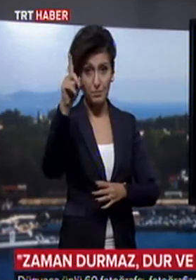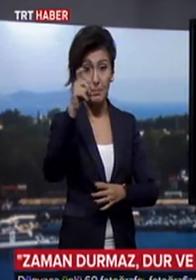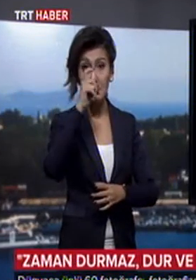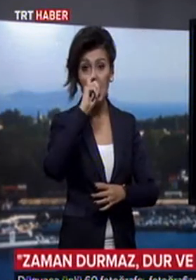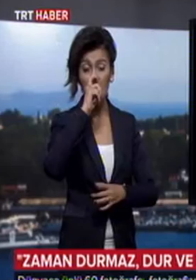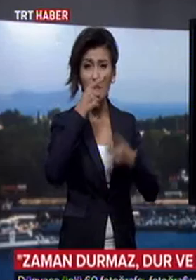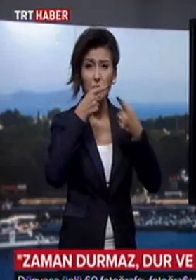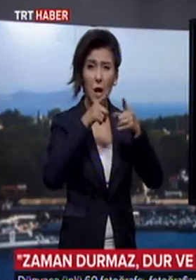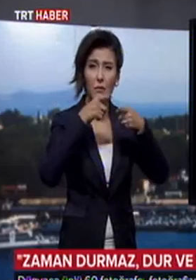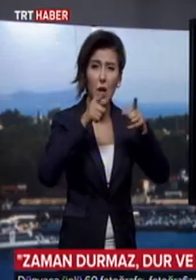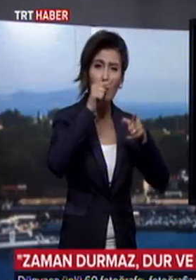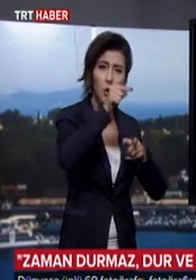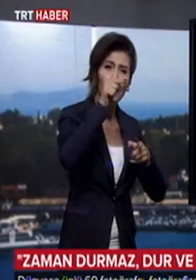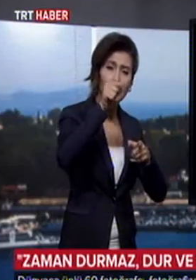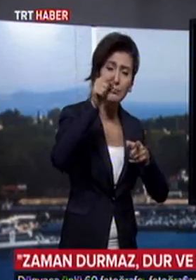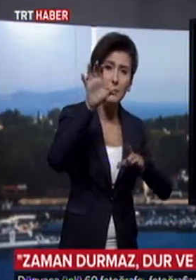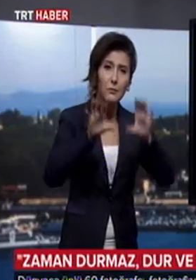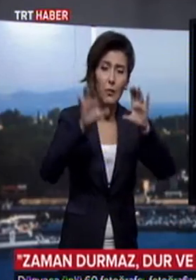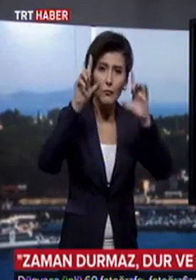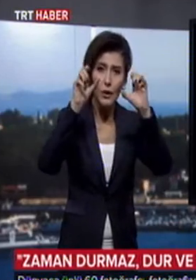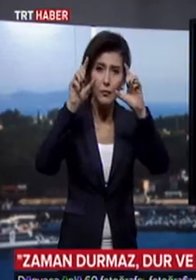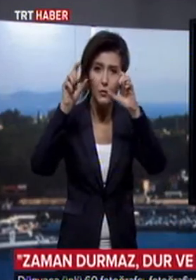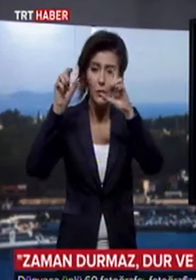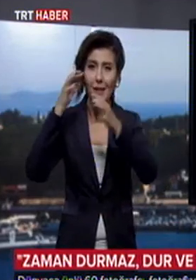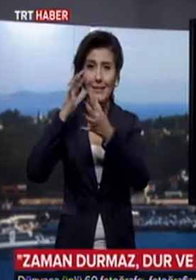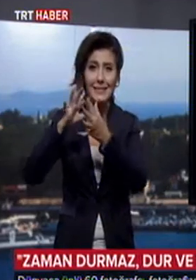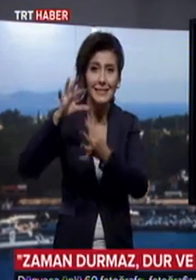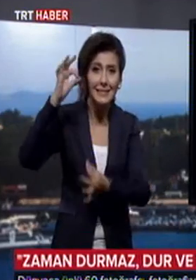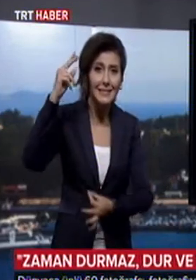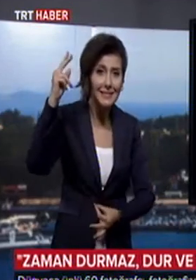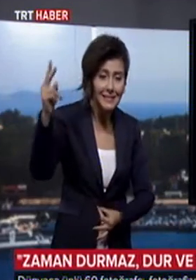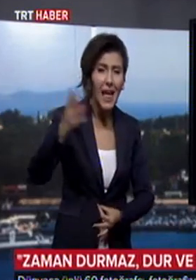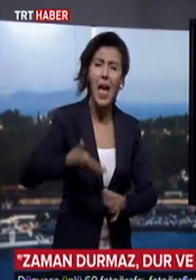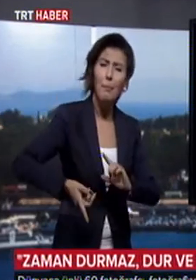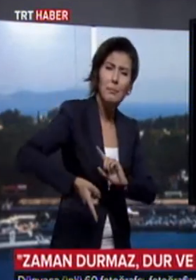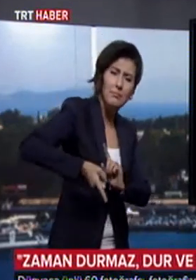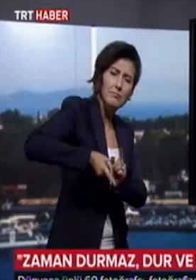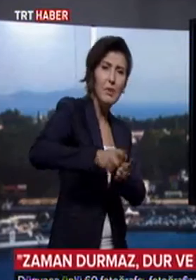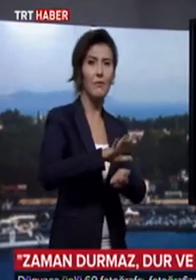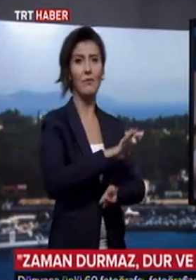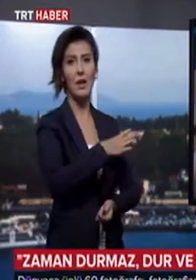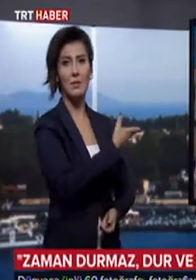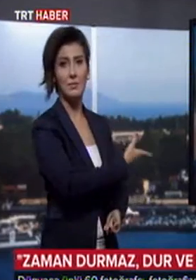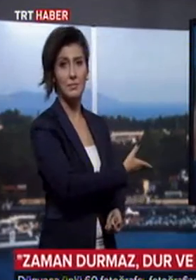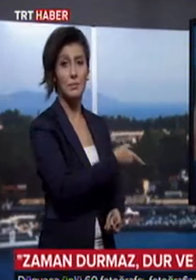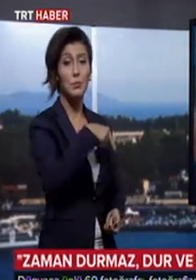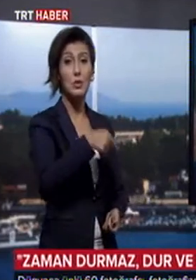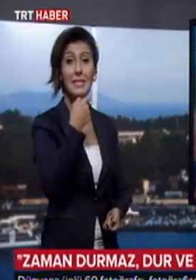noktalarında sergilenen fotoğraflarda insanoğluna ait her şey var. Bu seneki konsepti çok beğendim.